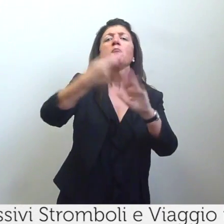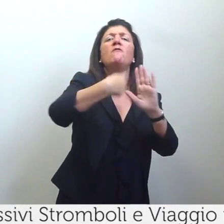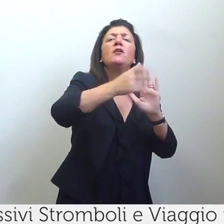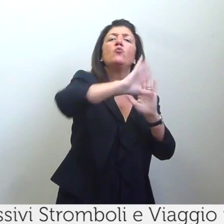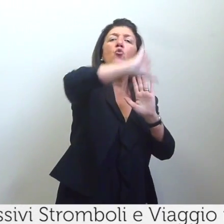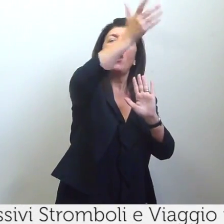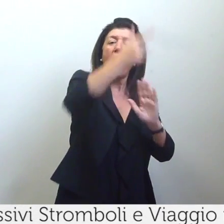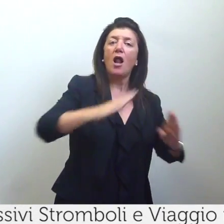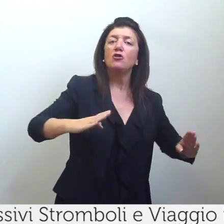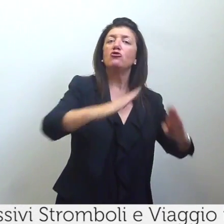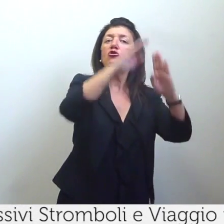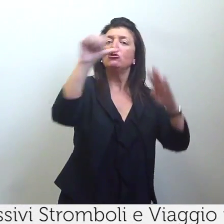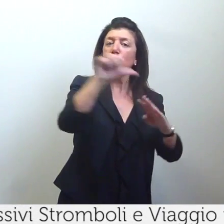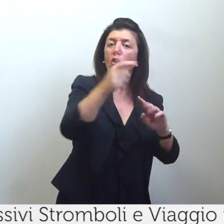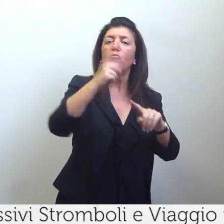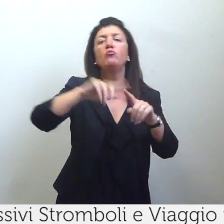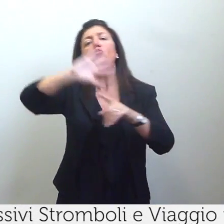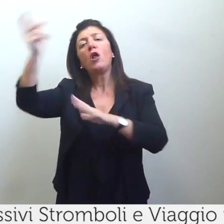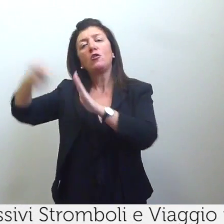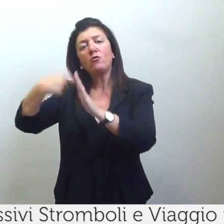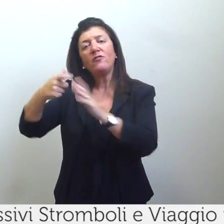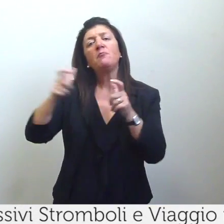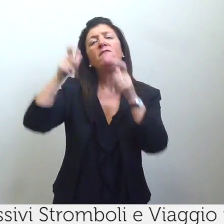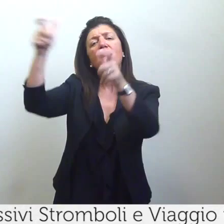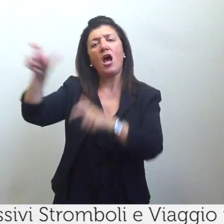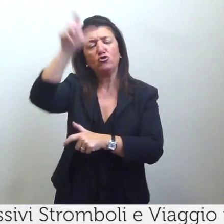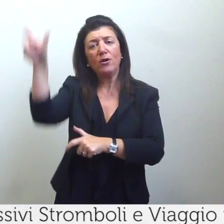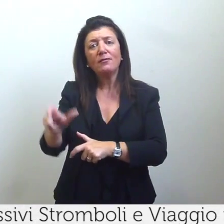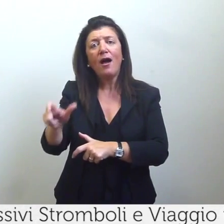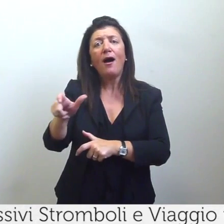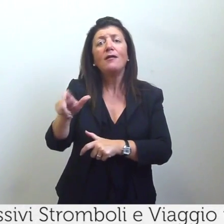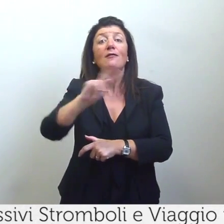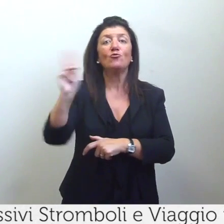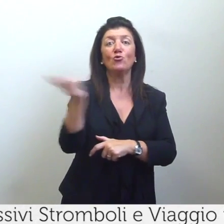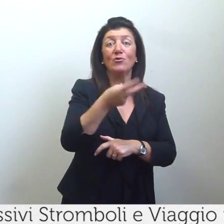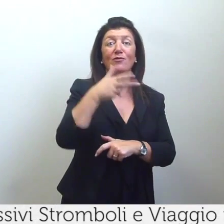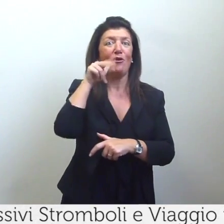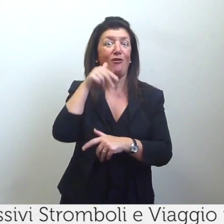e viaggio in italia entrambi con ingrid berman